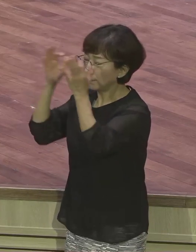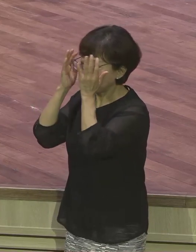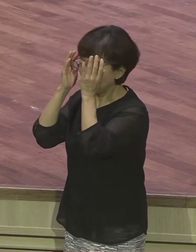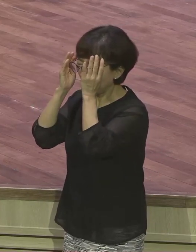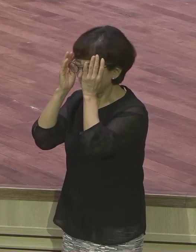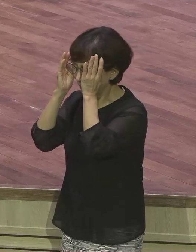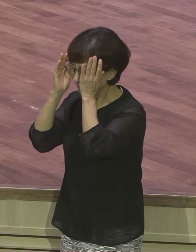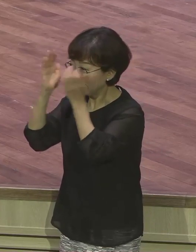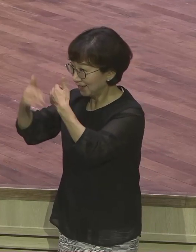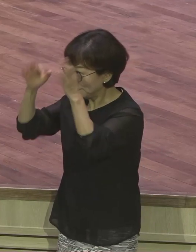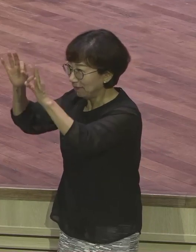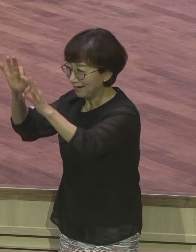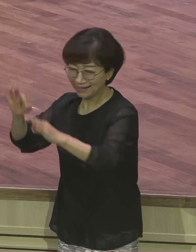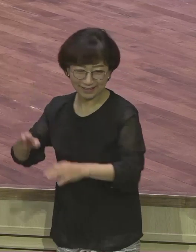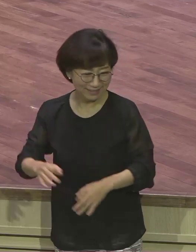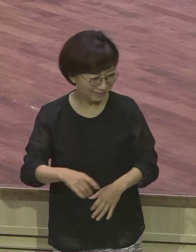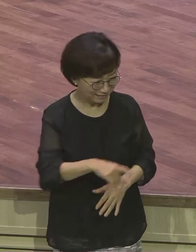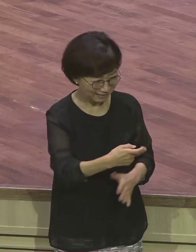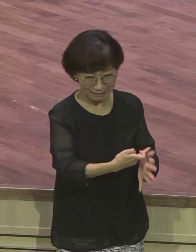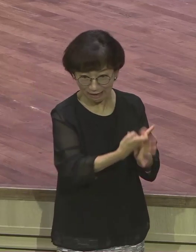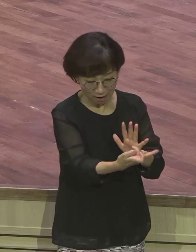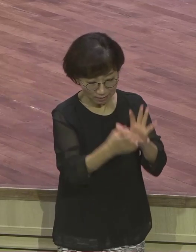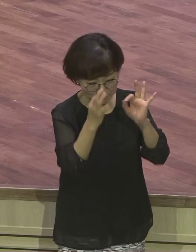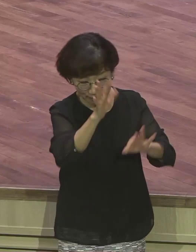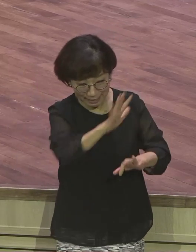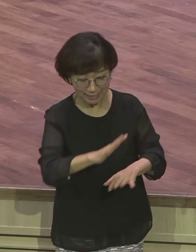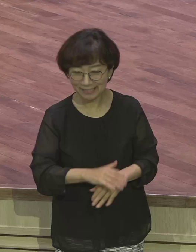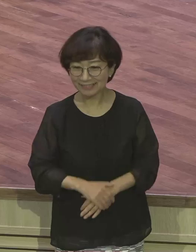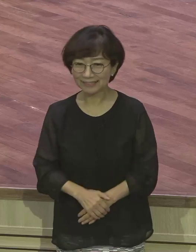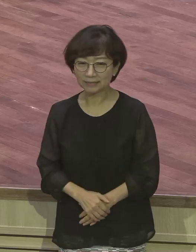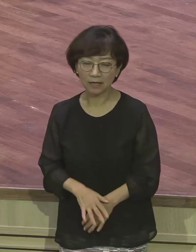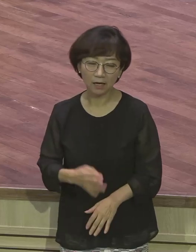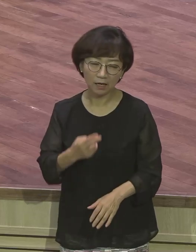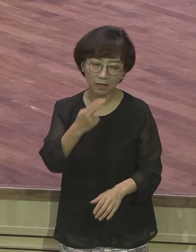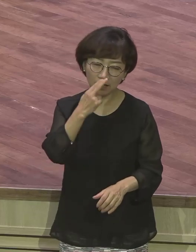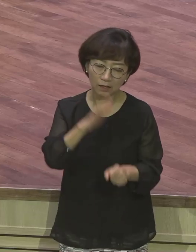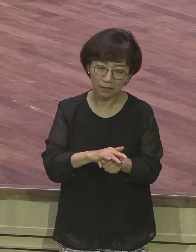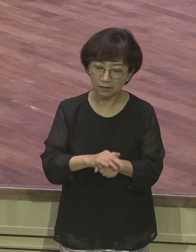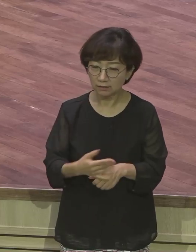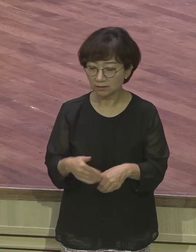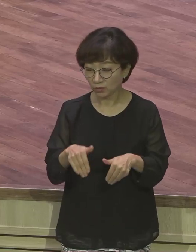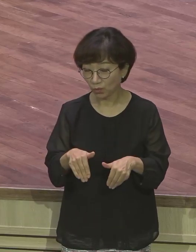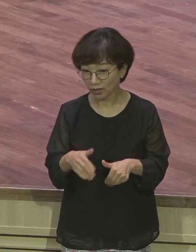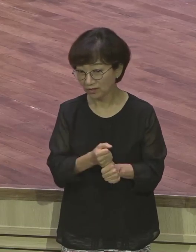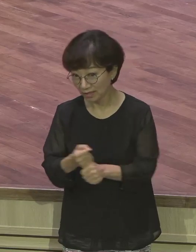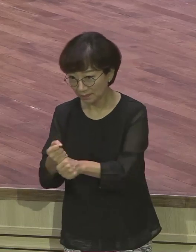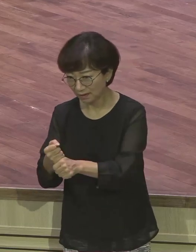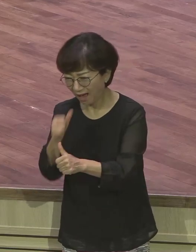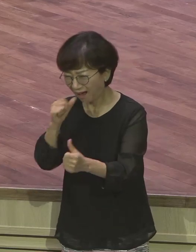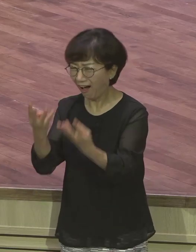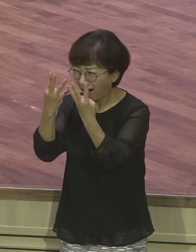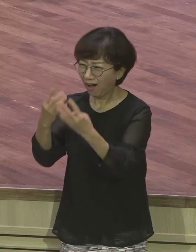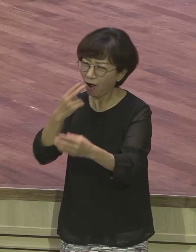보드바르 집에 노예로 팔릴 때나 억울한 누명을 쓰고 감옥에 갈 때나 마찬가지예요 전혀 흔들림이 없어요